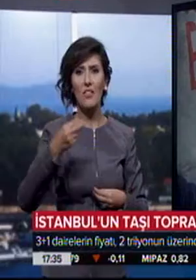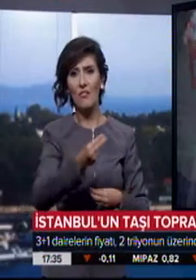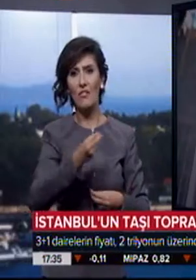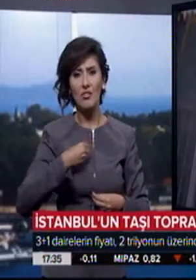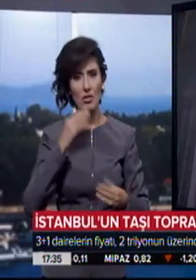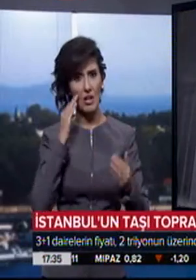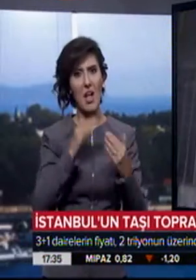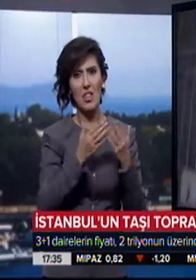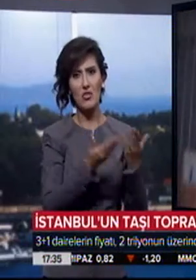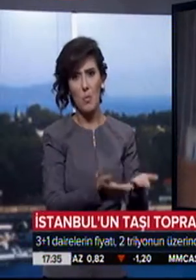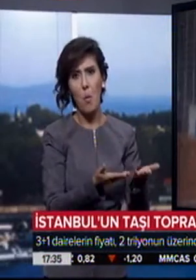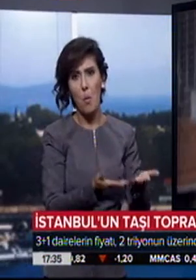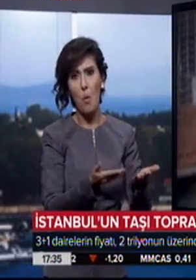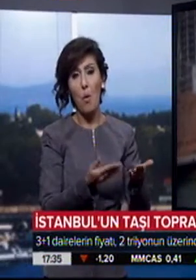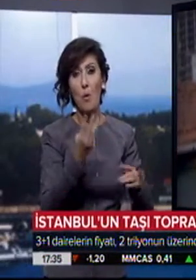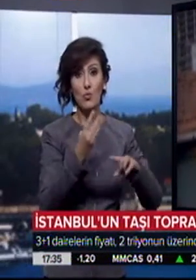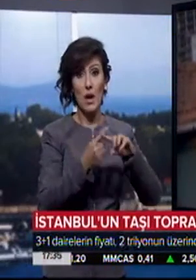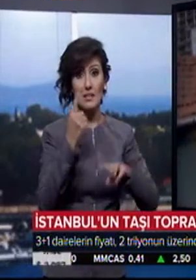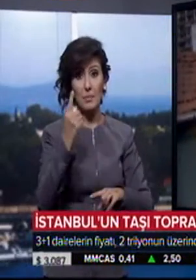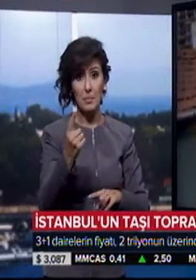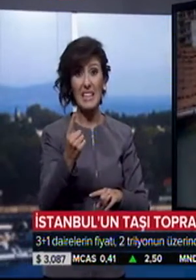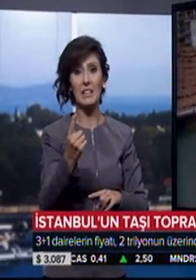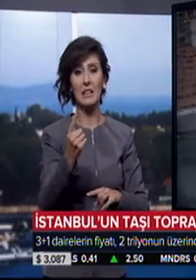Yeni binalarda 3 artı 1 dairenin fiyatı dudak uçuklatıyor.